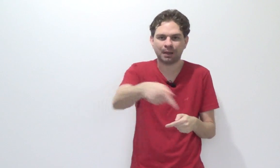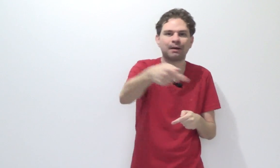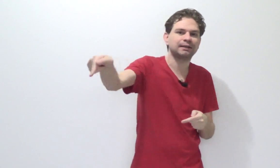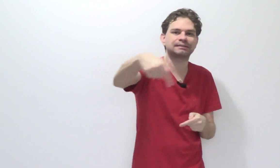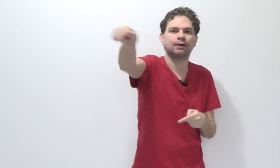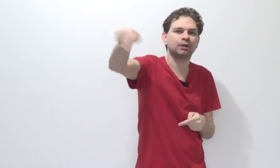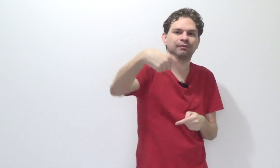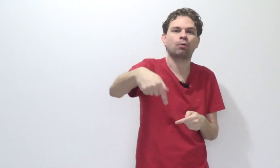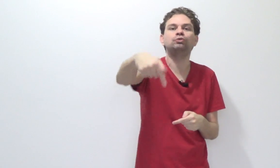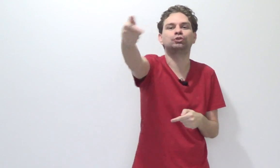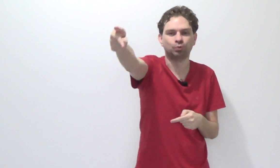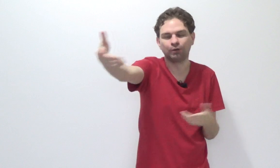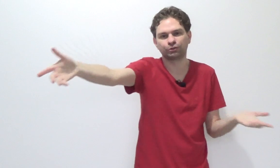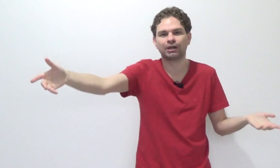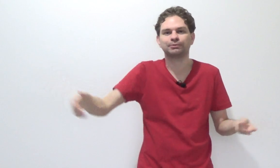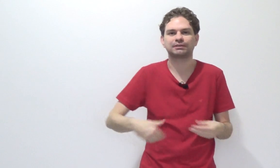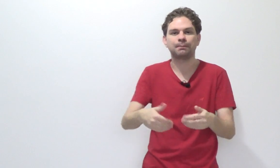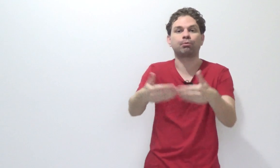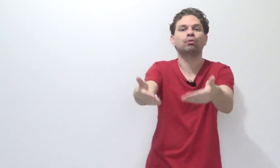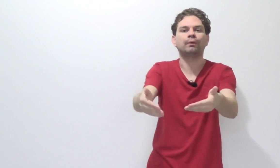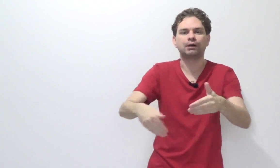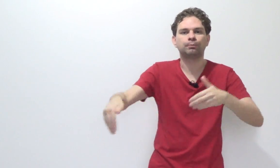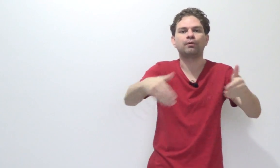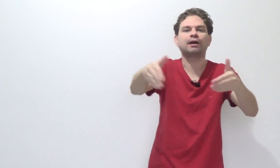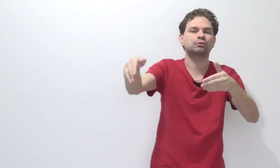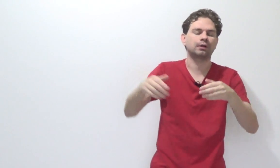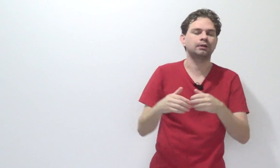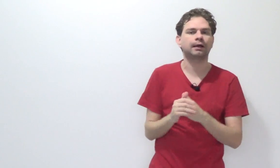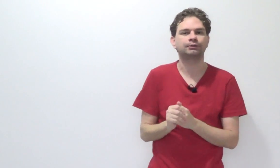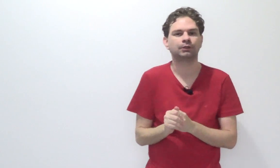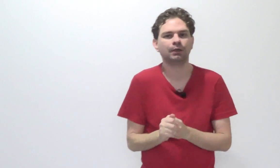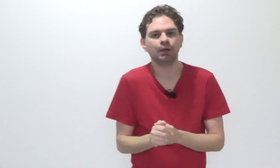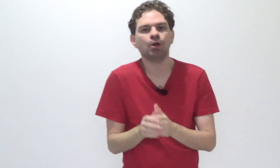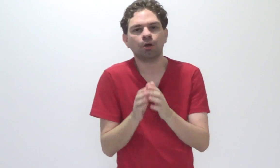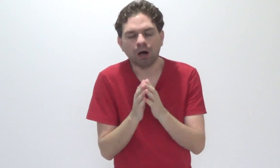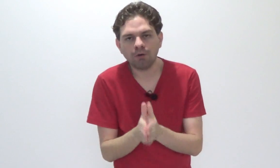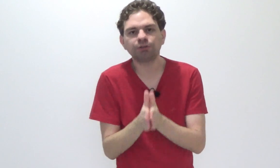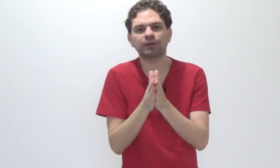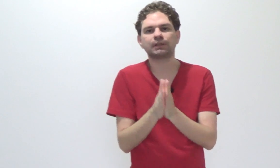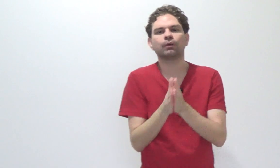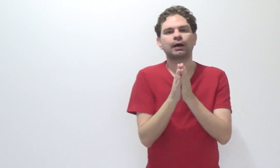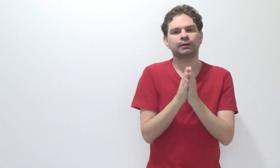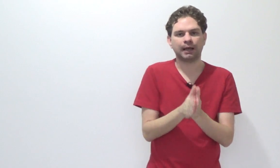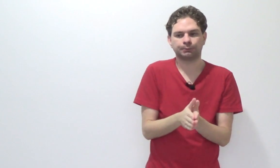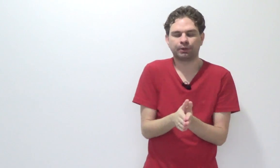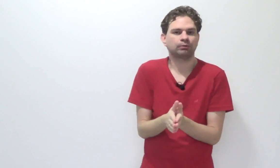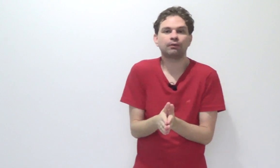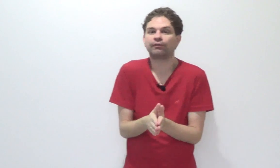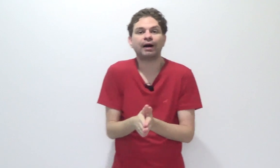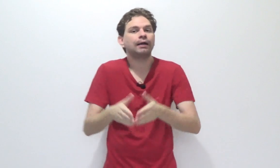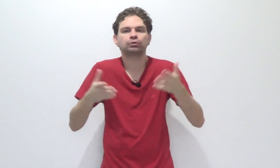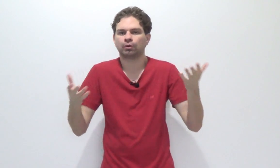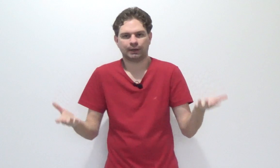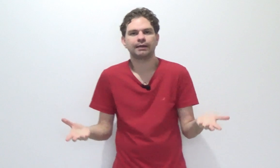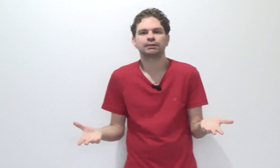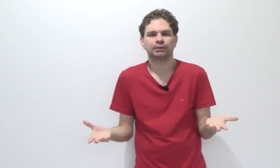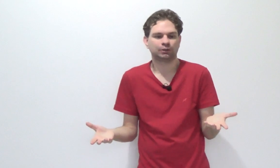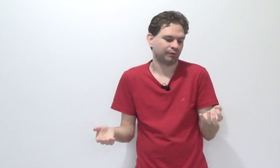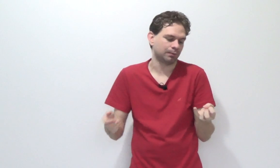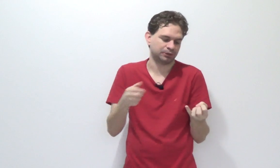permanecendo, ele vai continuando, digamos assim, prolongando por várias localidades. Onde vai ser a localidade? Porque eu tenho vários locais em que tivemos